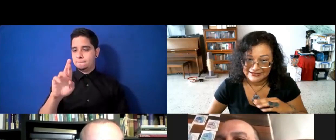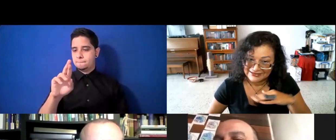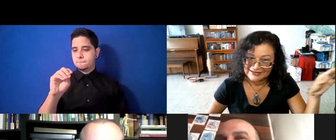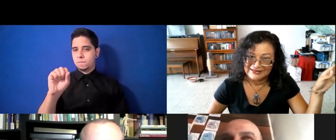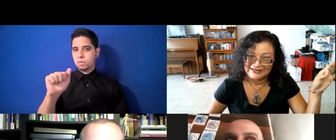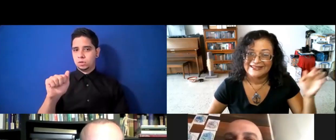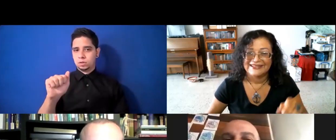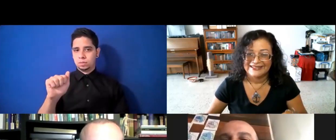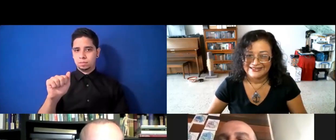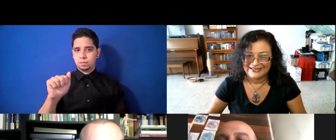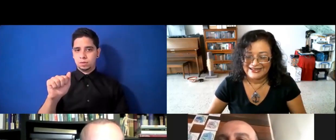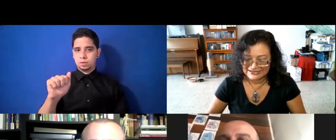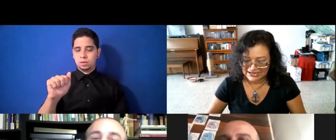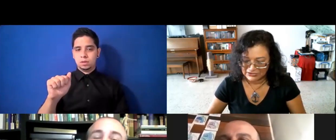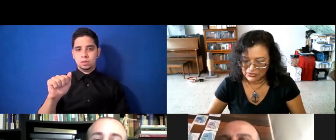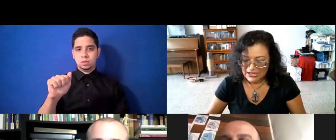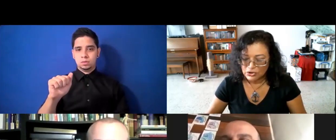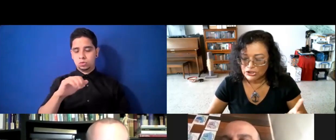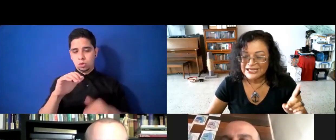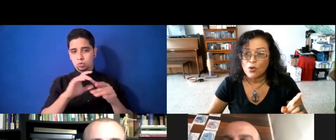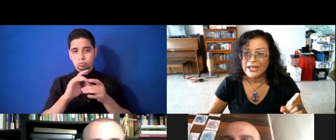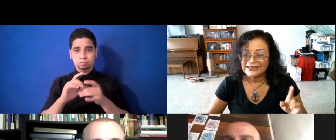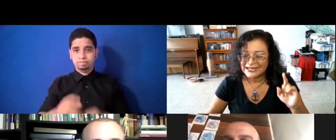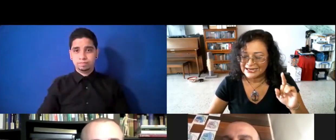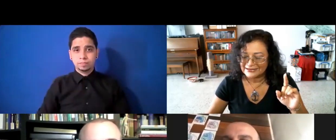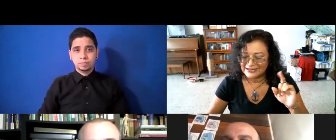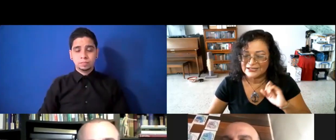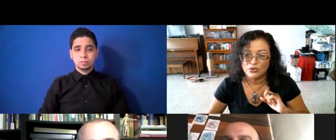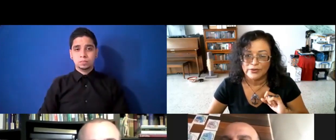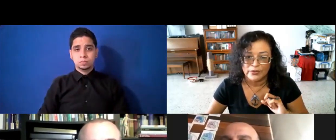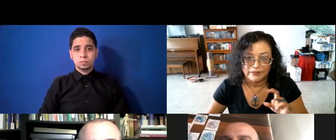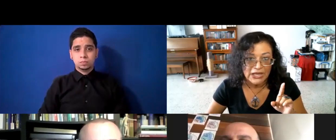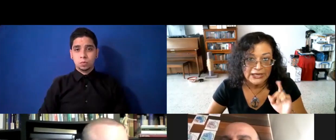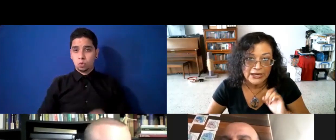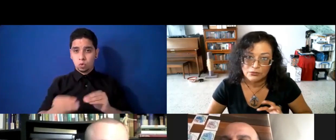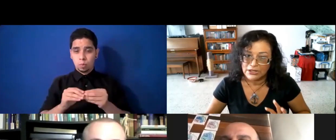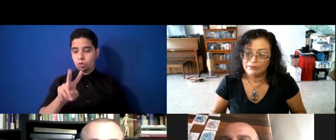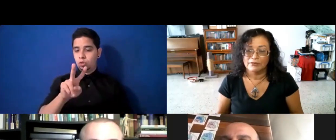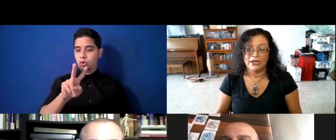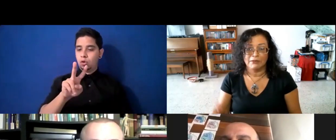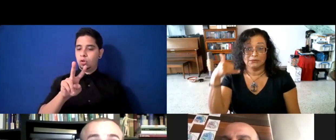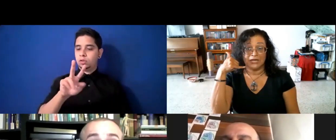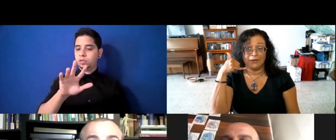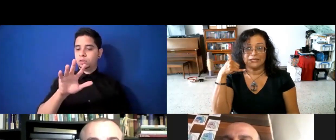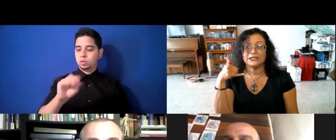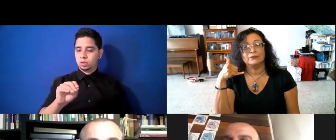Sabrosa, todos los textos. Exacto. 2-50-3-3-9-9. Ahí es que usted llama y dice,